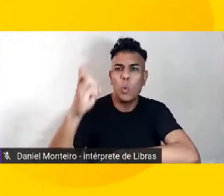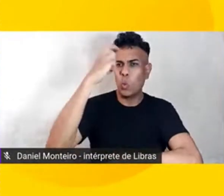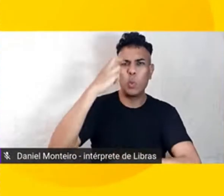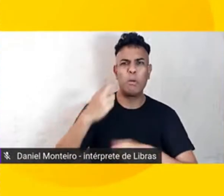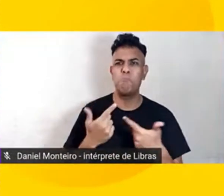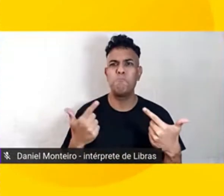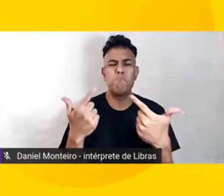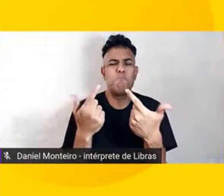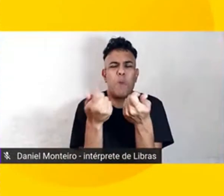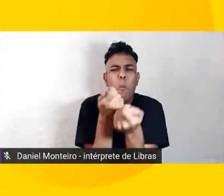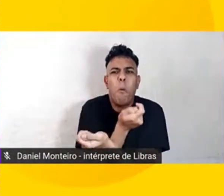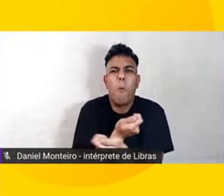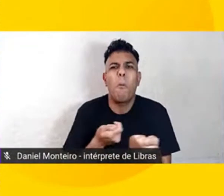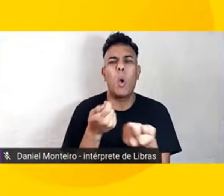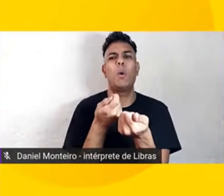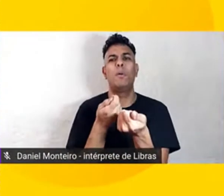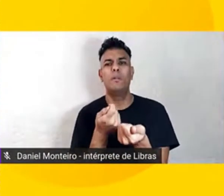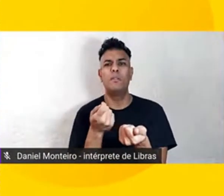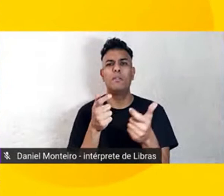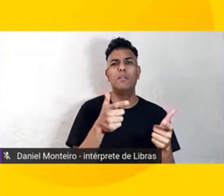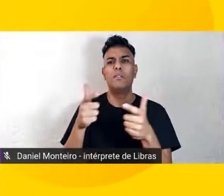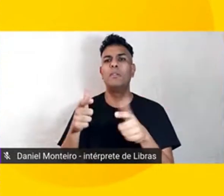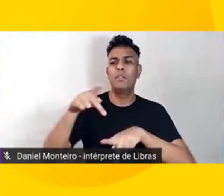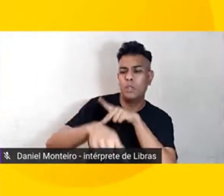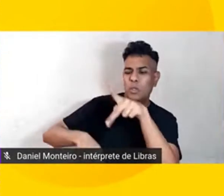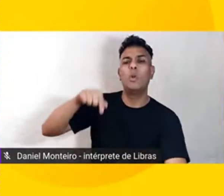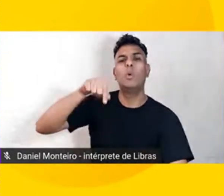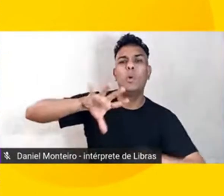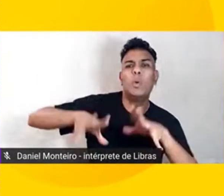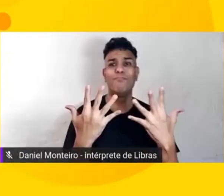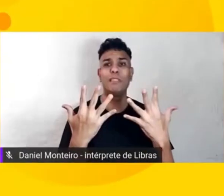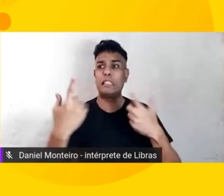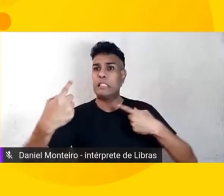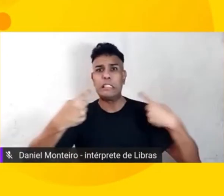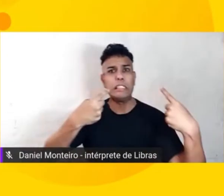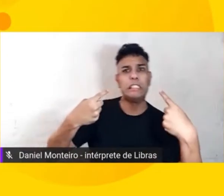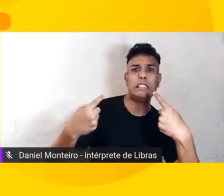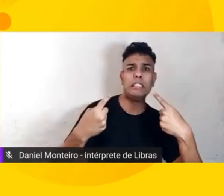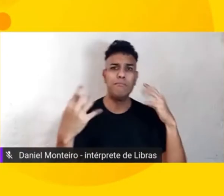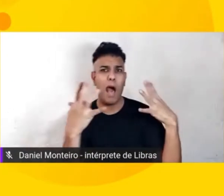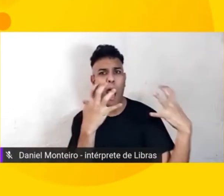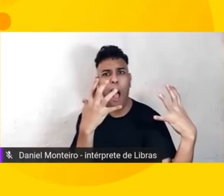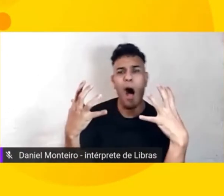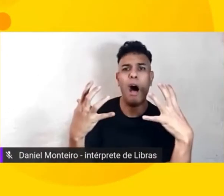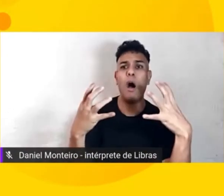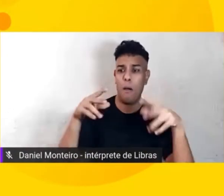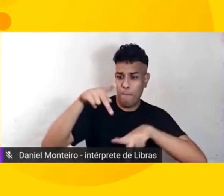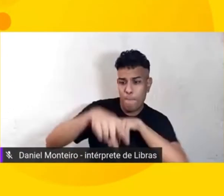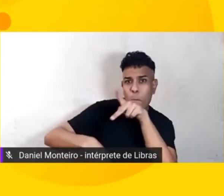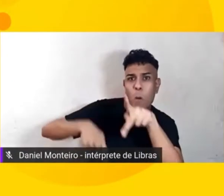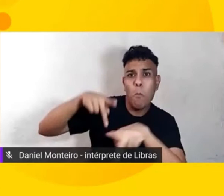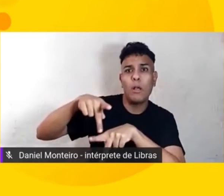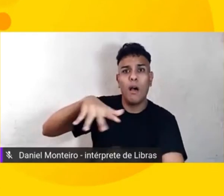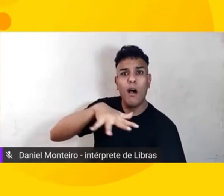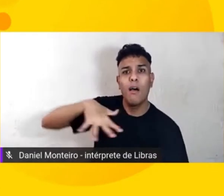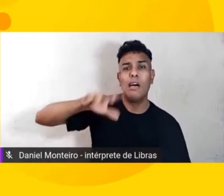emergência cultural teve a participação da parlamentar Benedita da Silva. Porque a população negra ainda